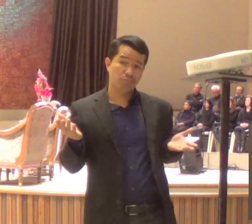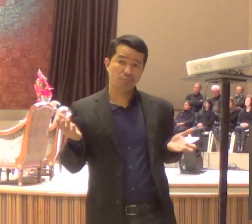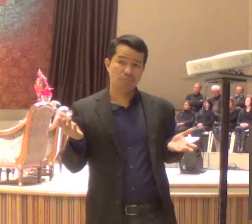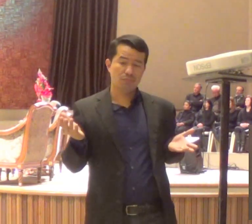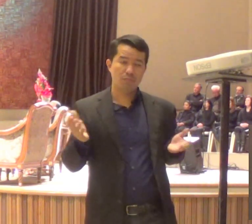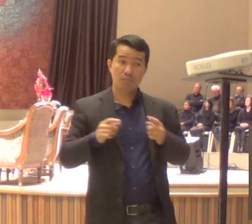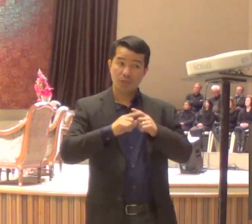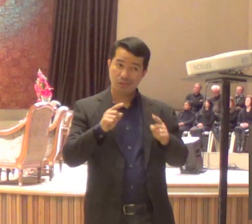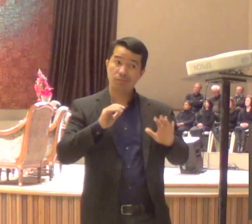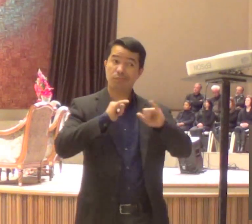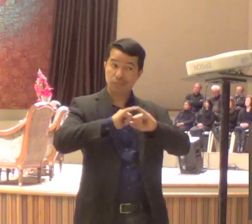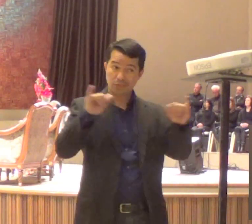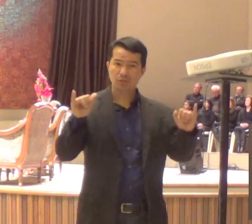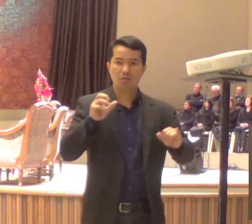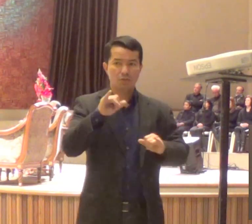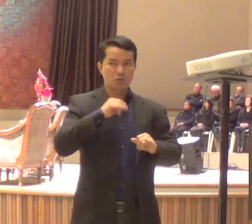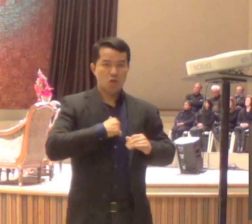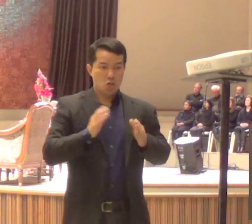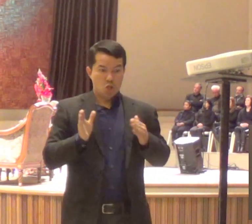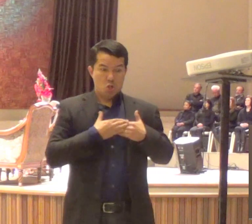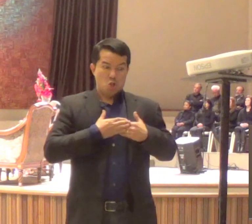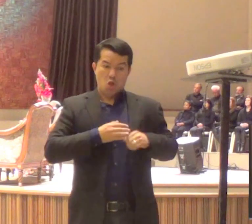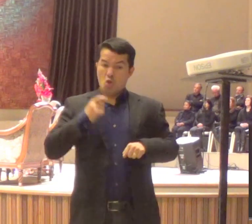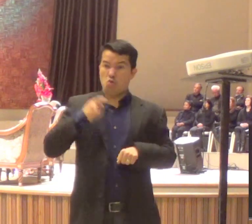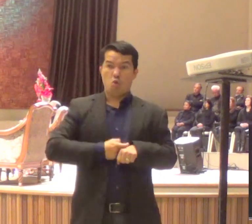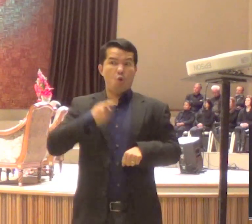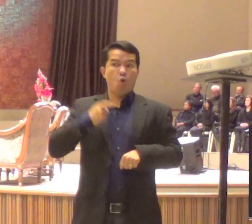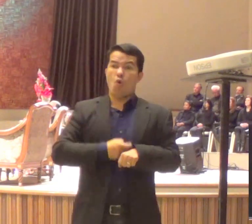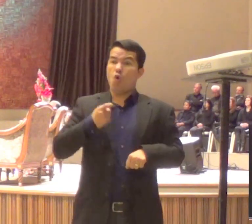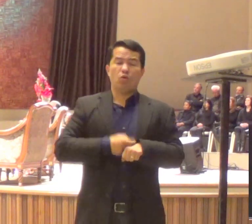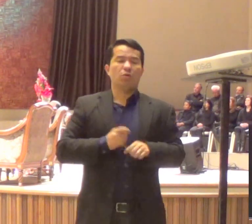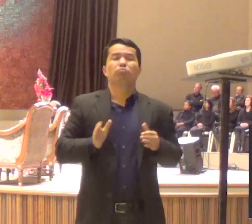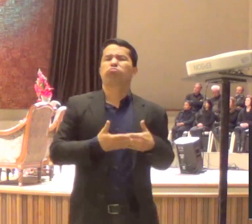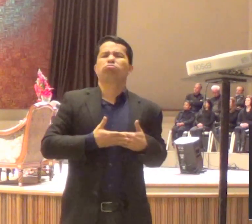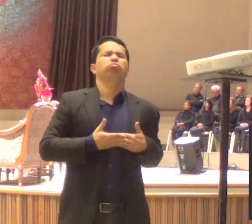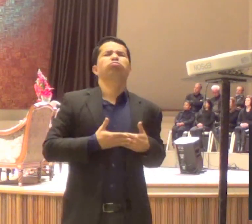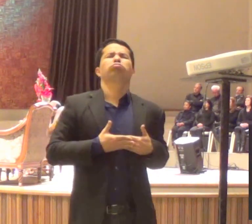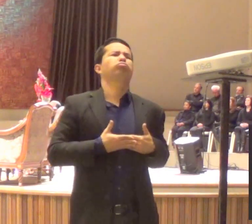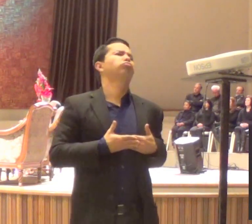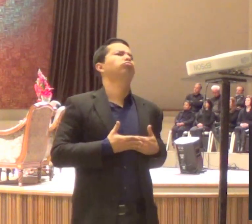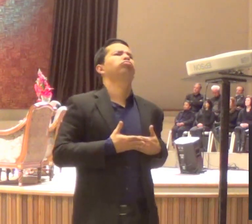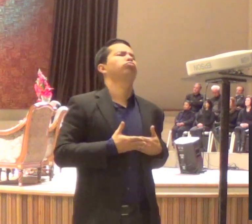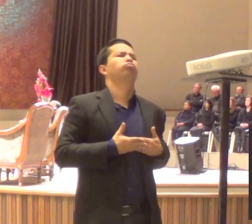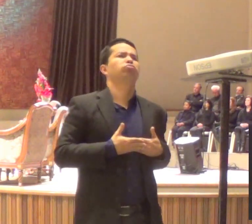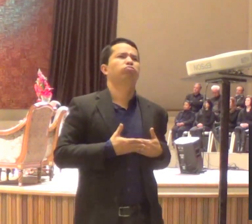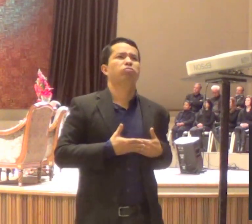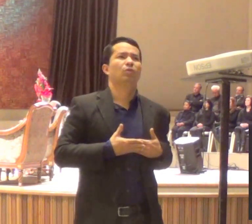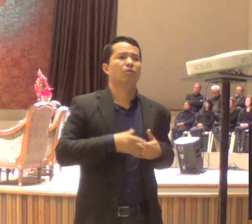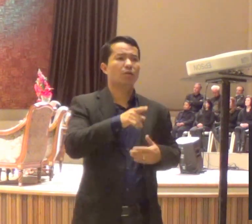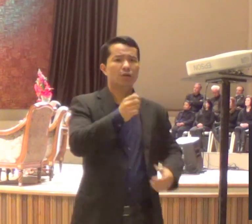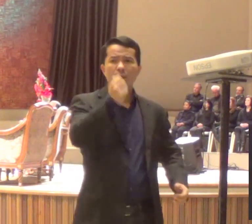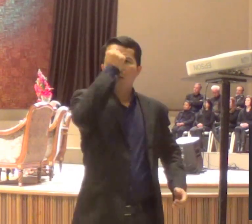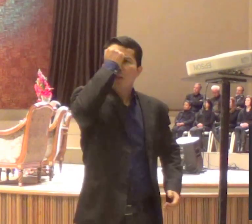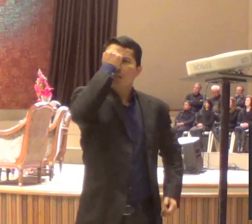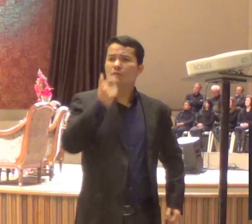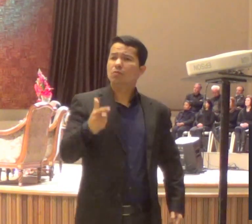coração, ao invés de arrependimento, vem remorso, porque depois do estrago